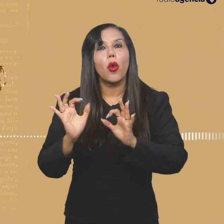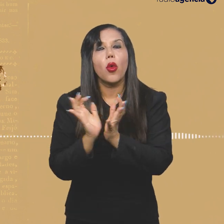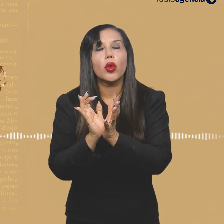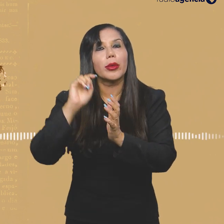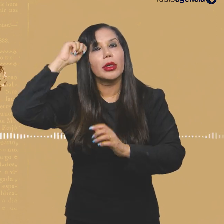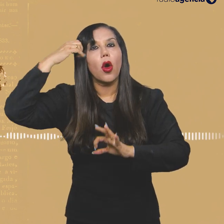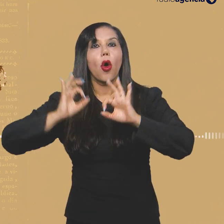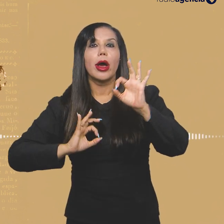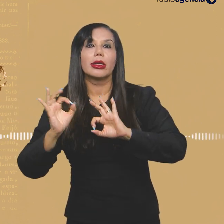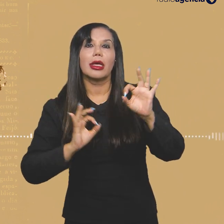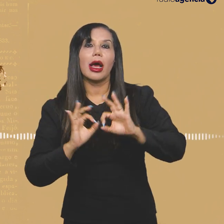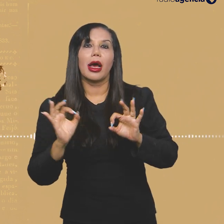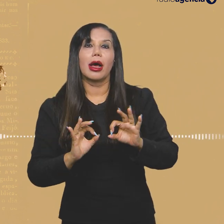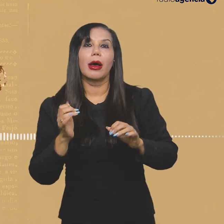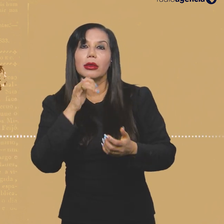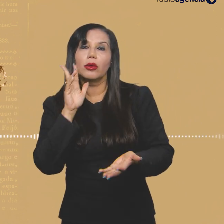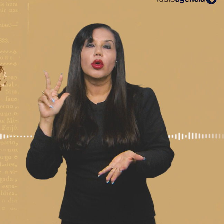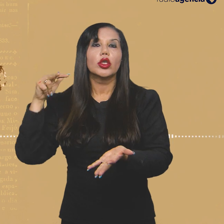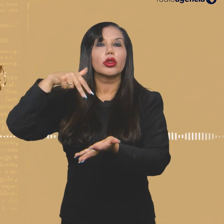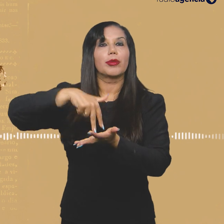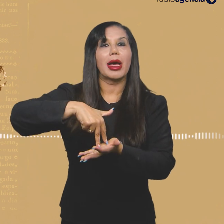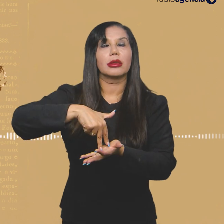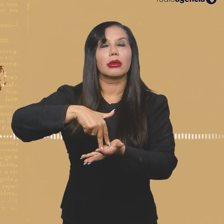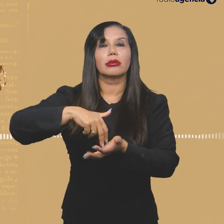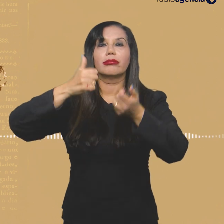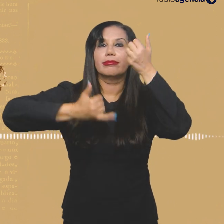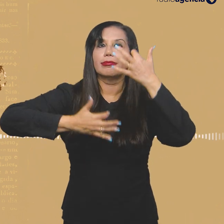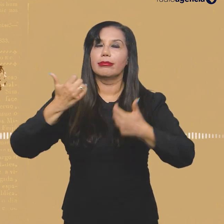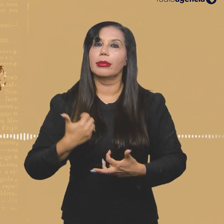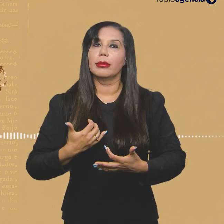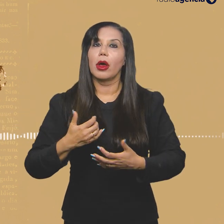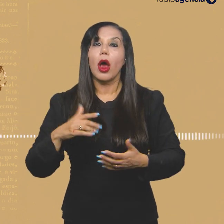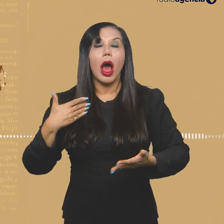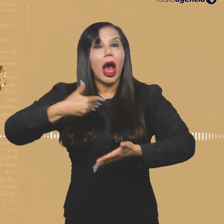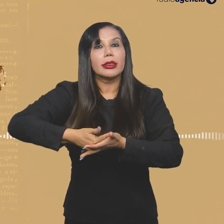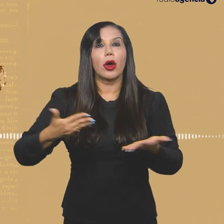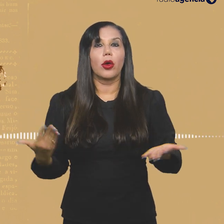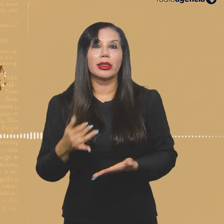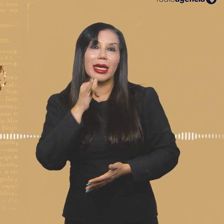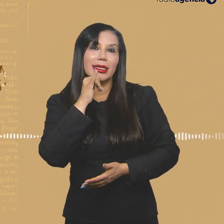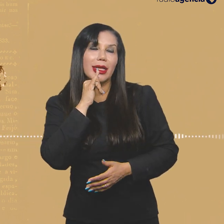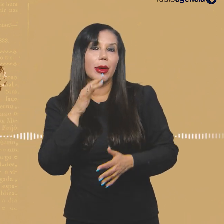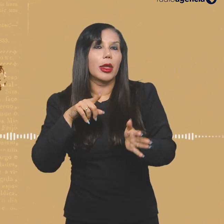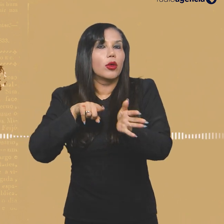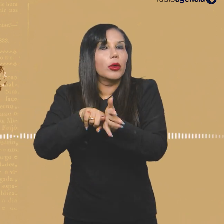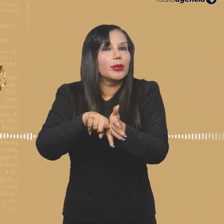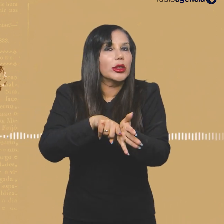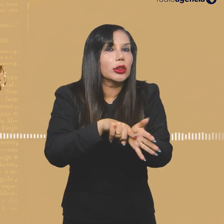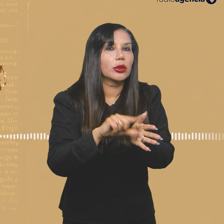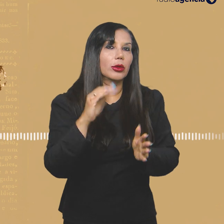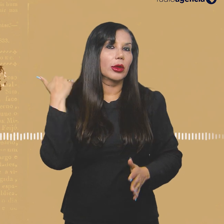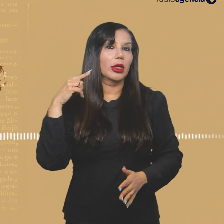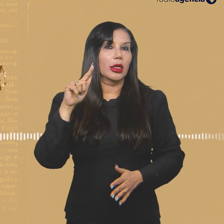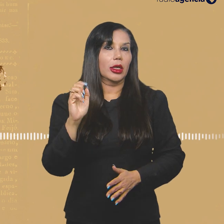organizar de alguma maneira para ter um espaço de falar e ser unida, né? Até os dias de hoje, a gente pode pegar, exemplo, as últimas pesquisas